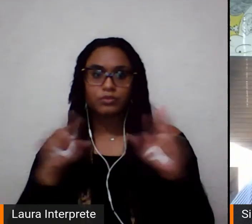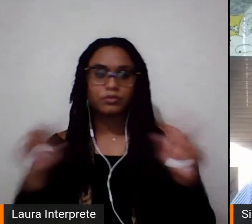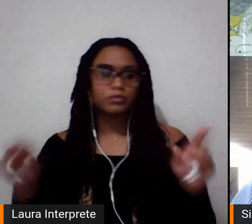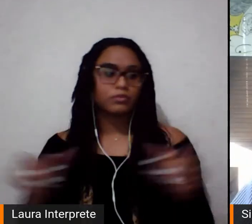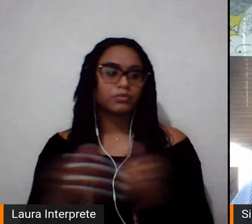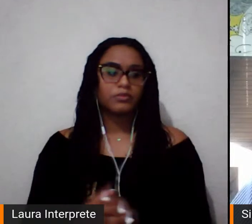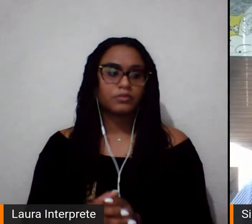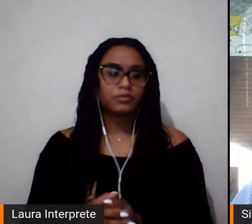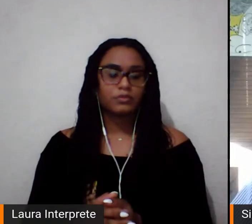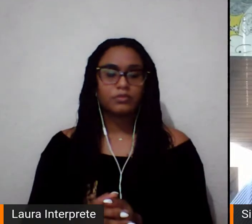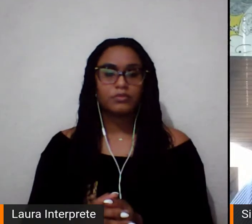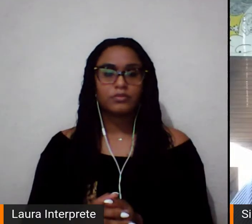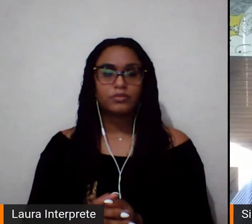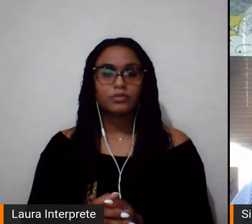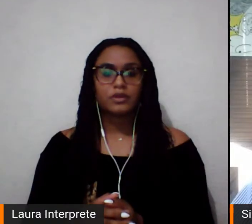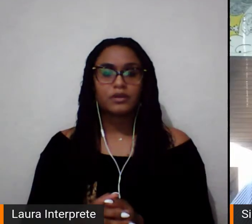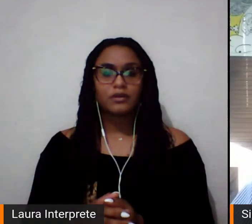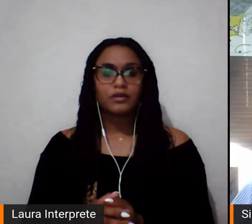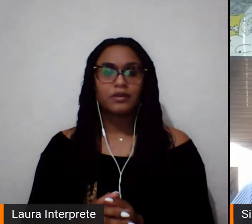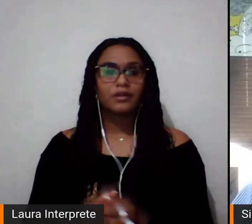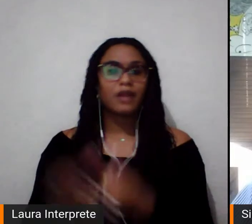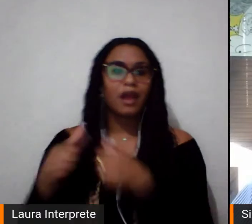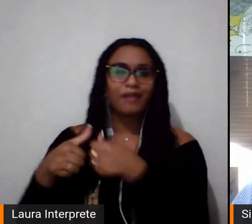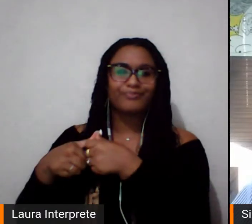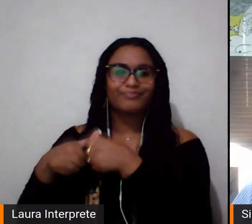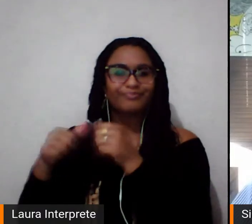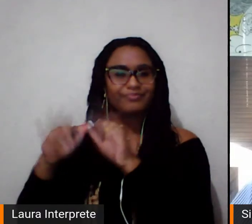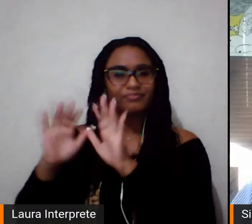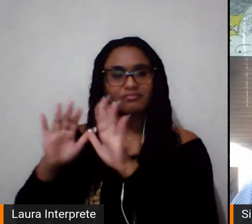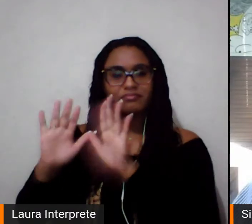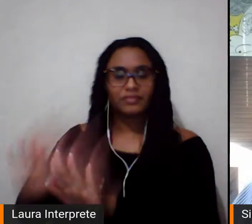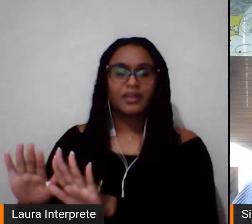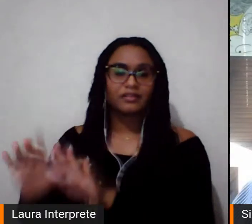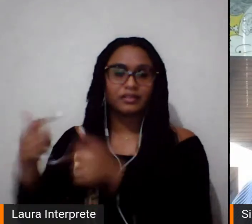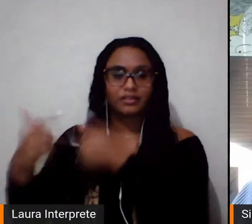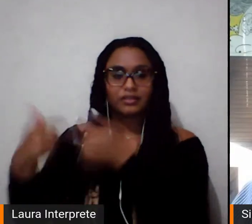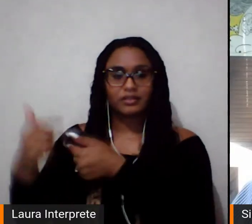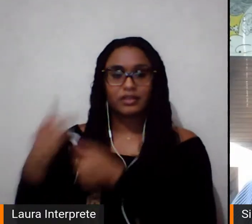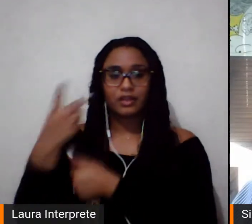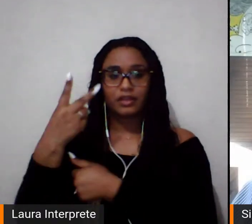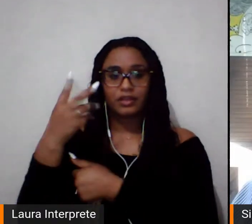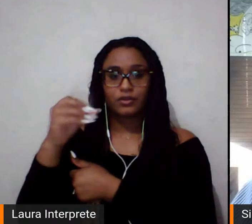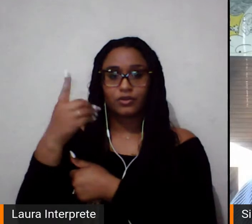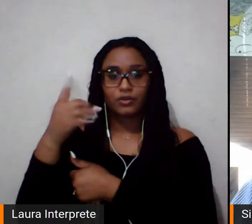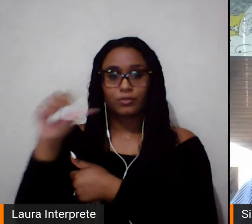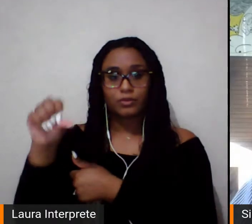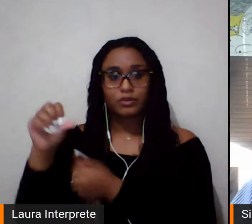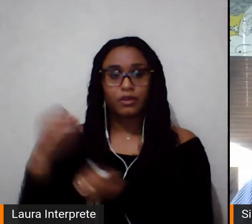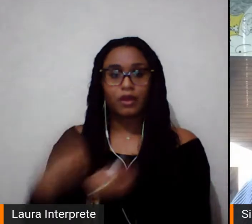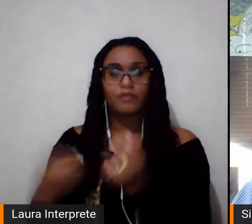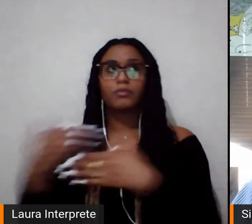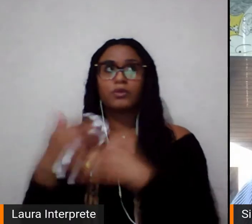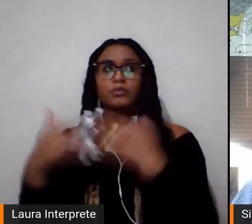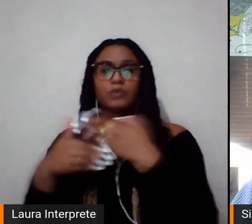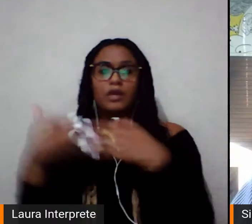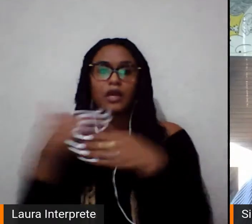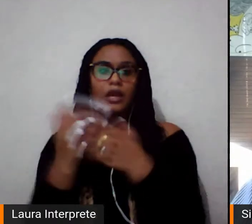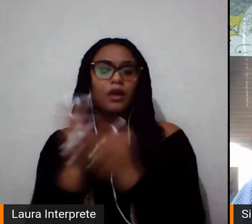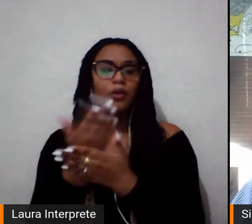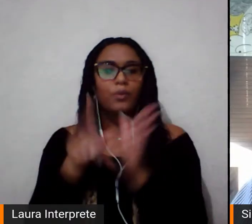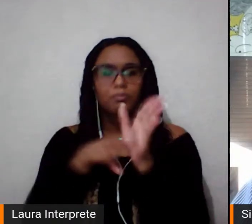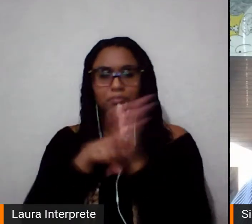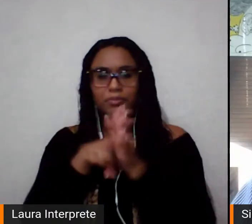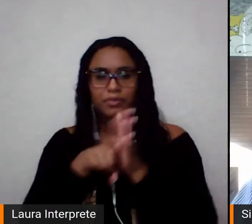universidade, eu me aposentei em 2019, eu construí algumas perspectivas de pesquisa,